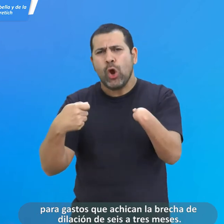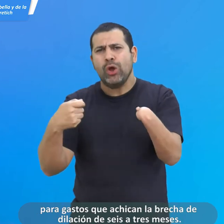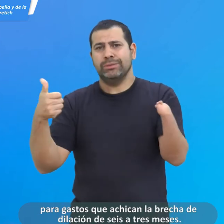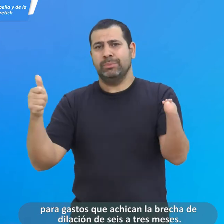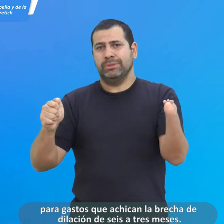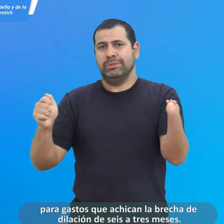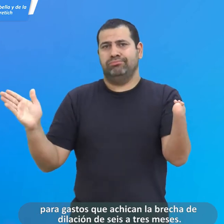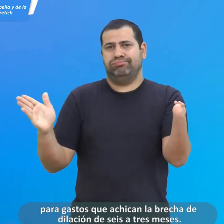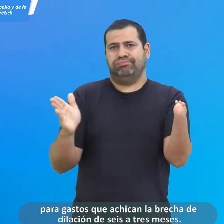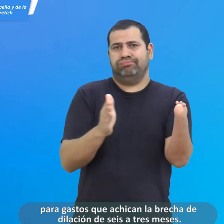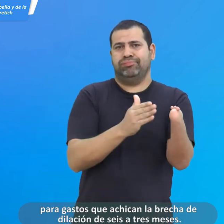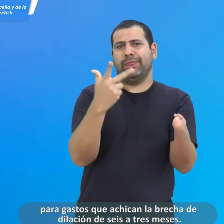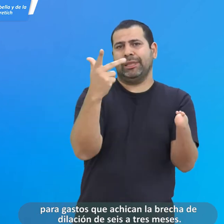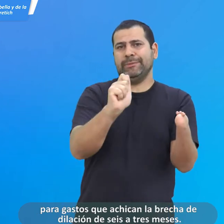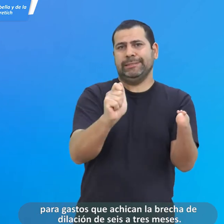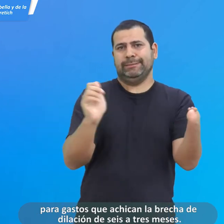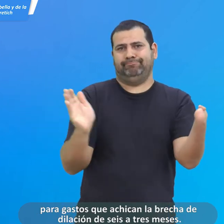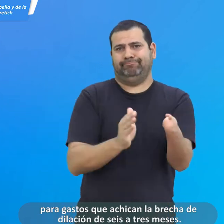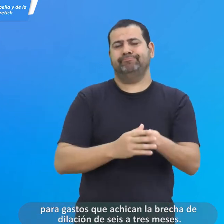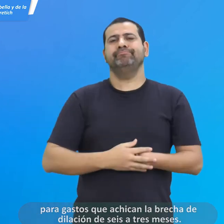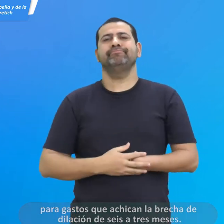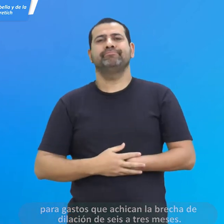dilación de 6 a 3 meses.